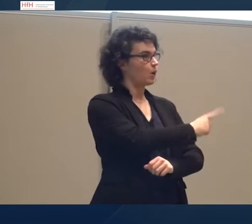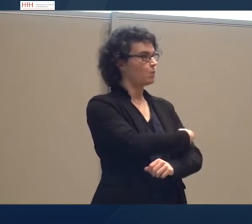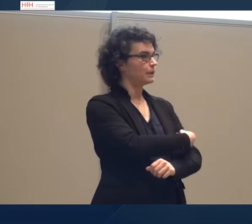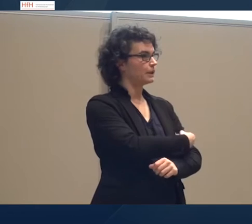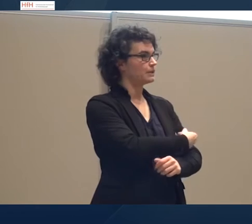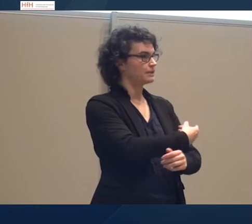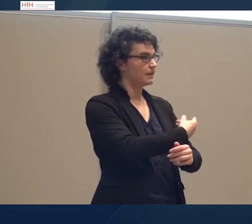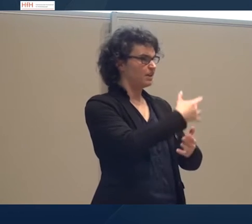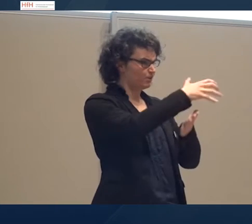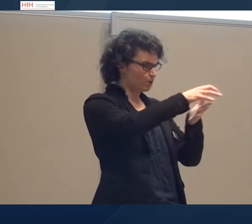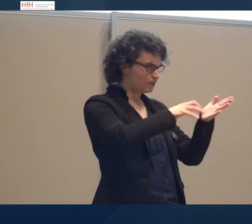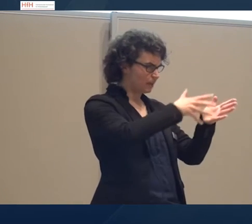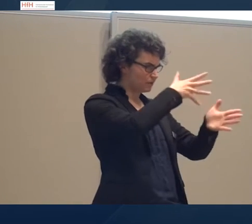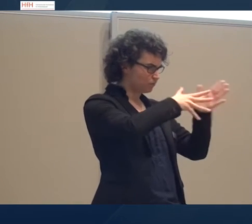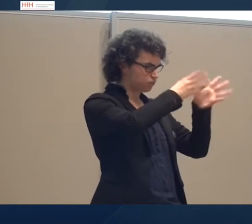Texte eigentlich ausmacht.